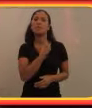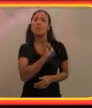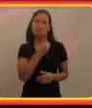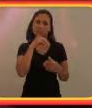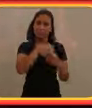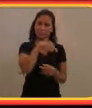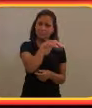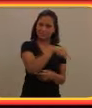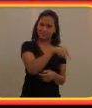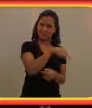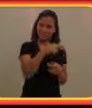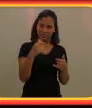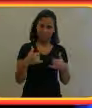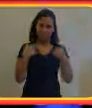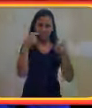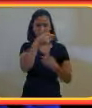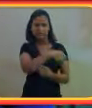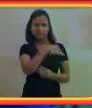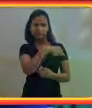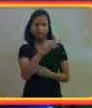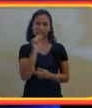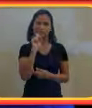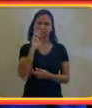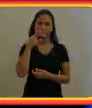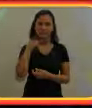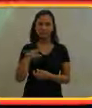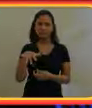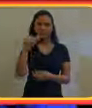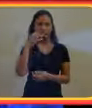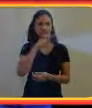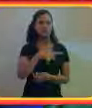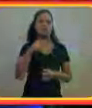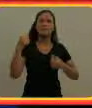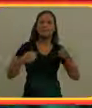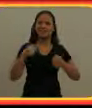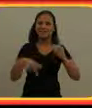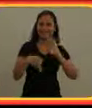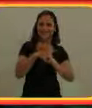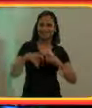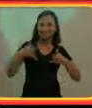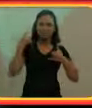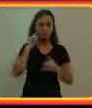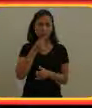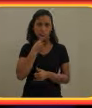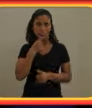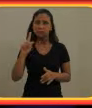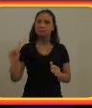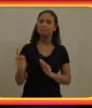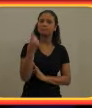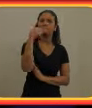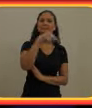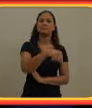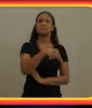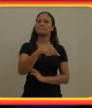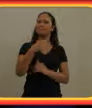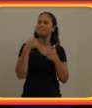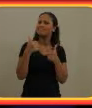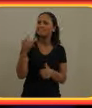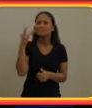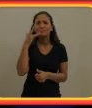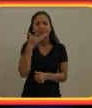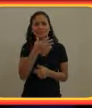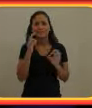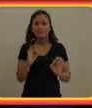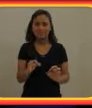evento como esse, a Sense, que é uma balada, uma festa para surdos, primeiramente é um grande barato, é muito gostoso. Porque